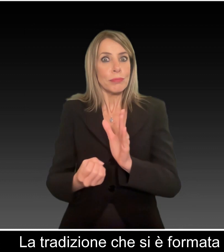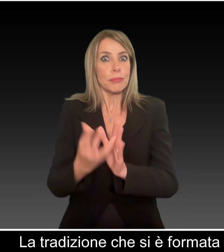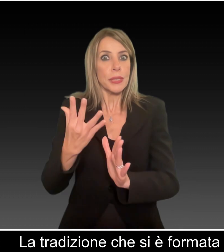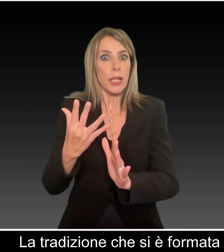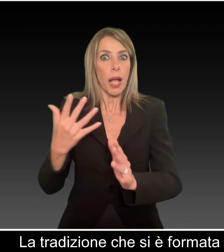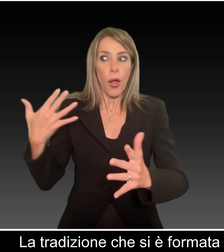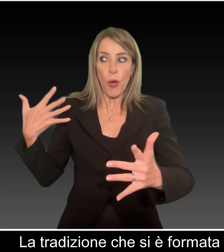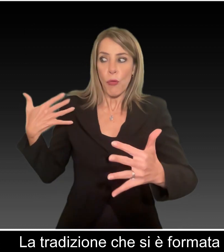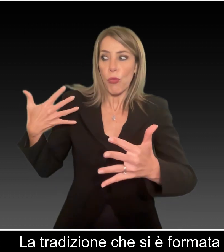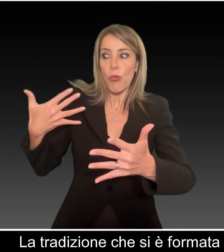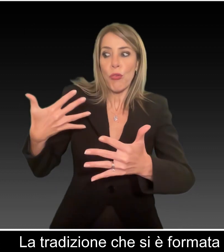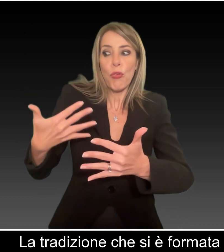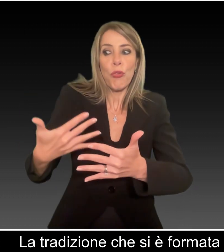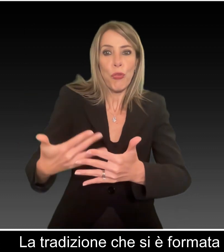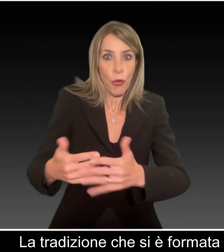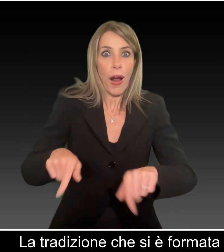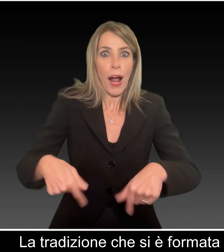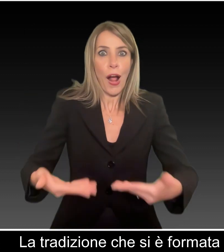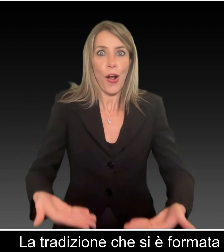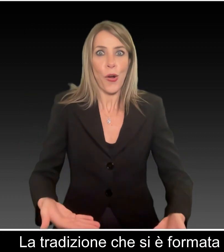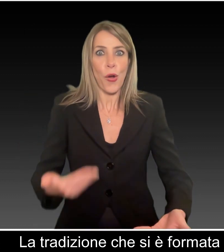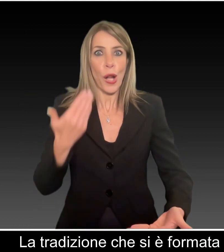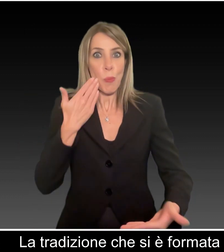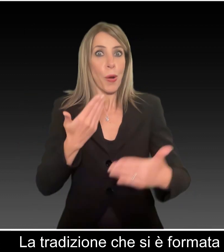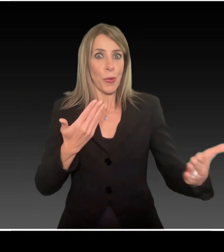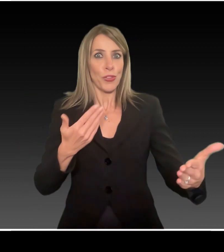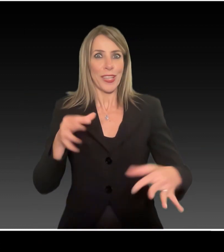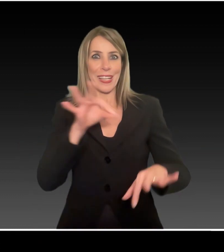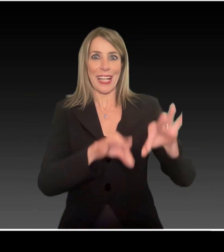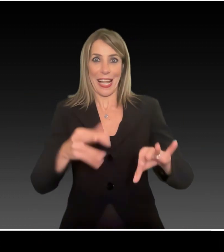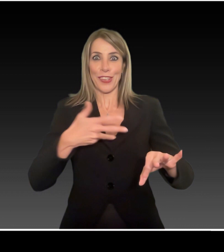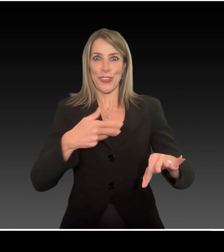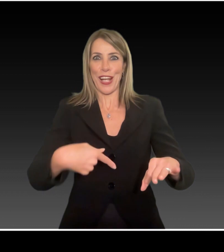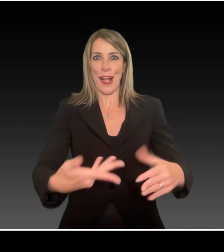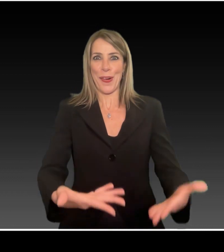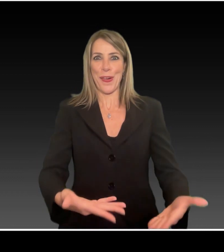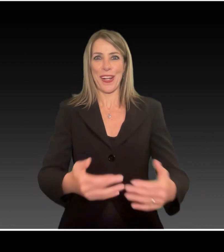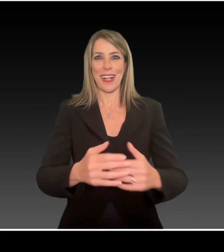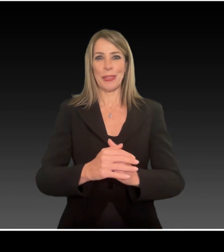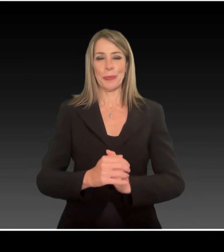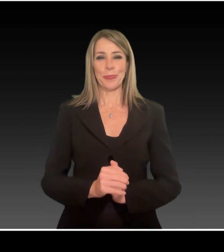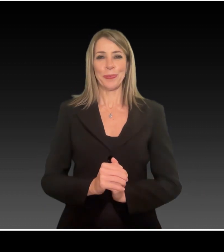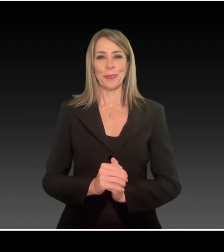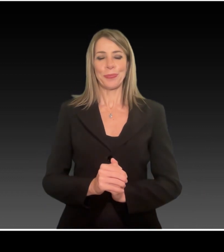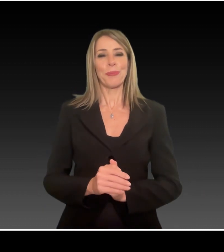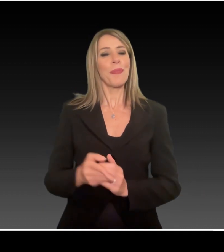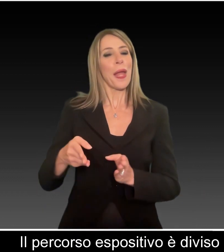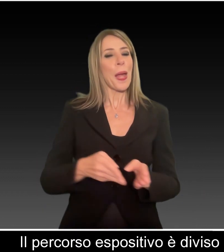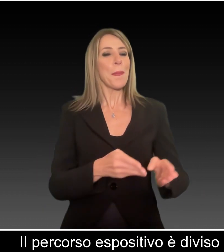venuta in questo modo a formarsi va in scena ancora oggi e vive nell'uomo occidentale.